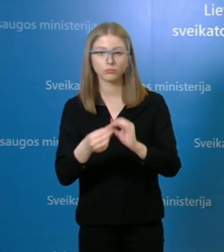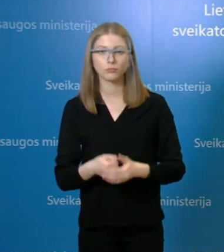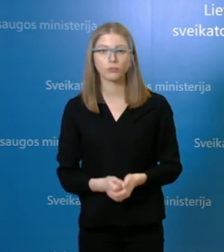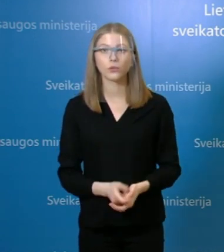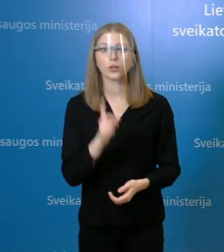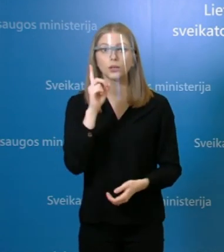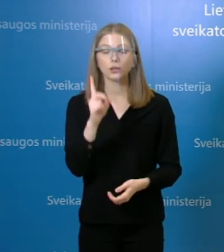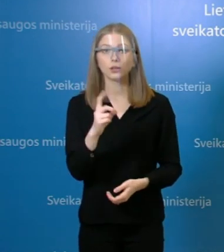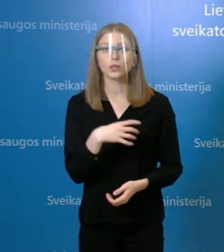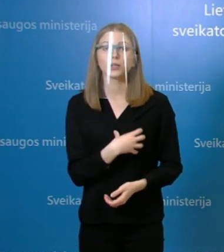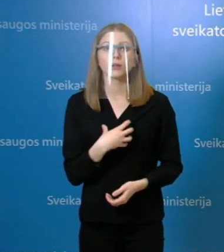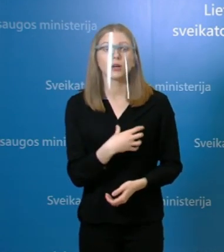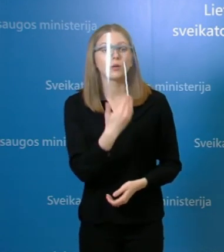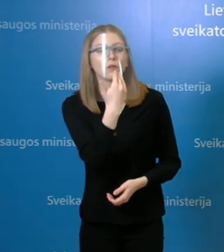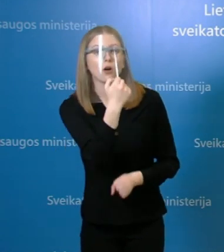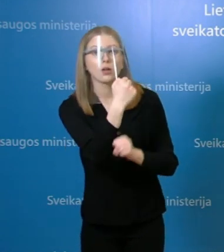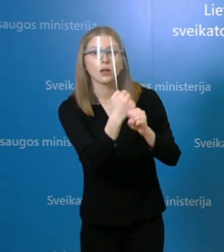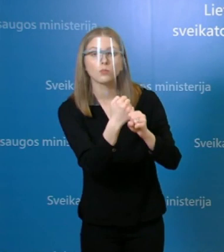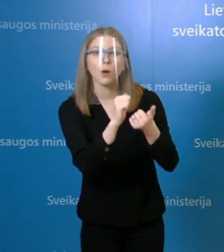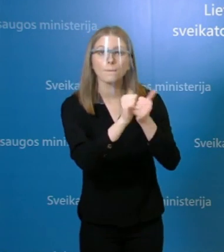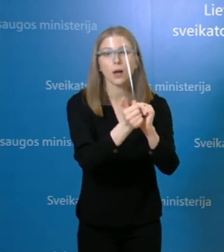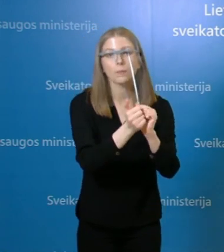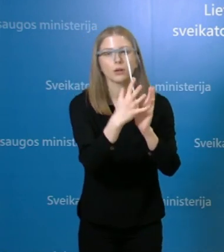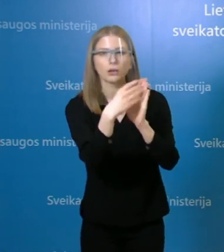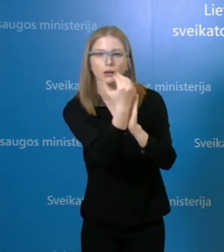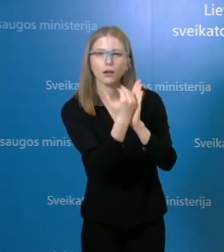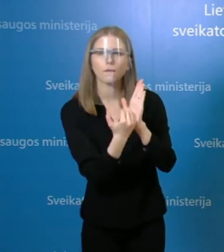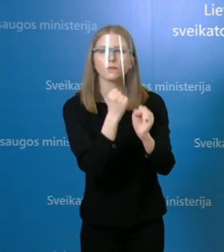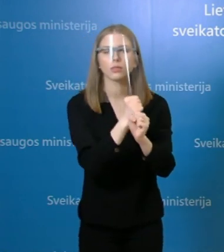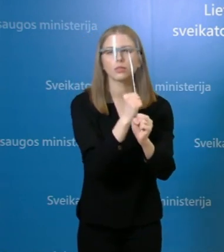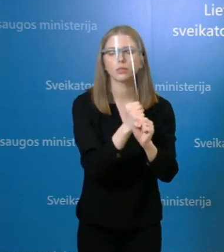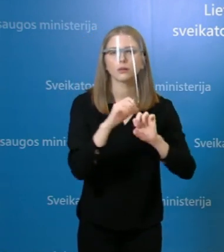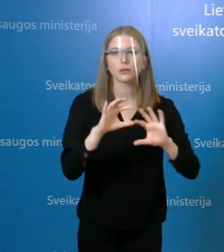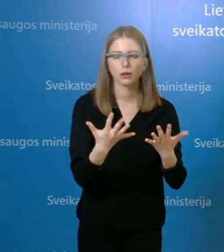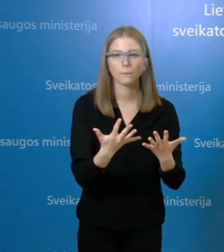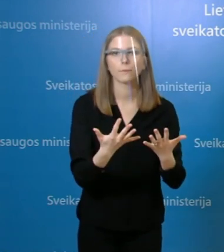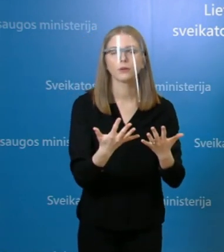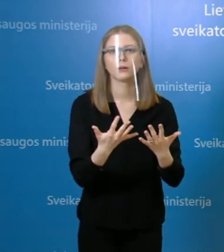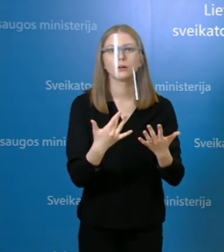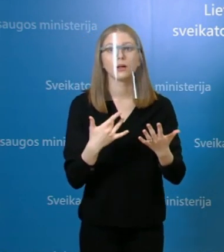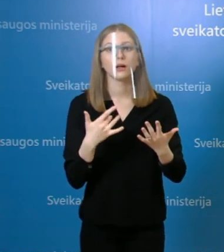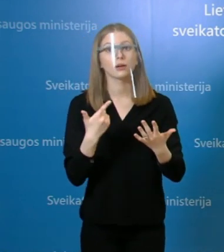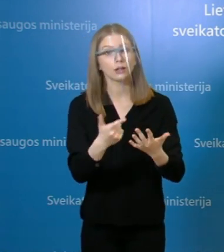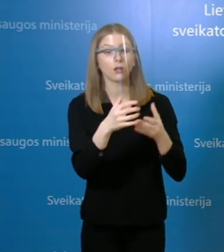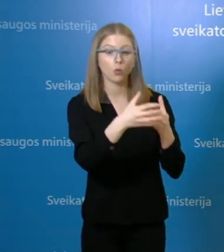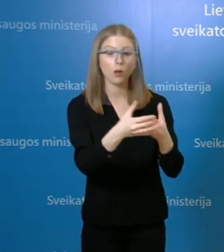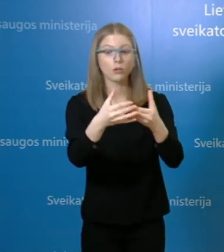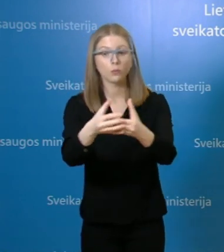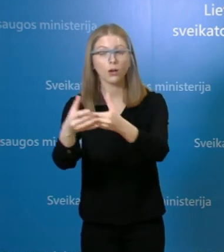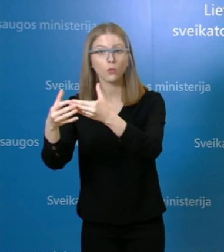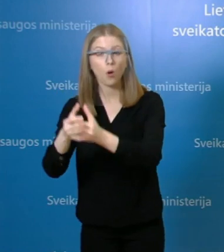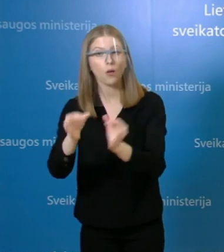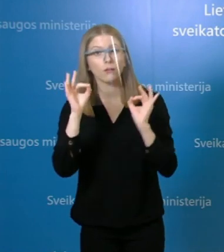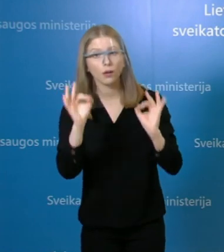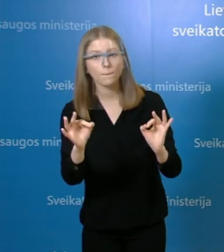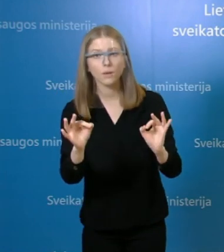personalo grafikų išaiškinimas, vis dėlto įsitikinimas, kad personalas buvo sudarytos tinkamos, komandos darbui su